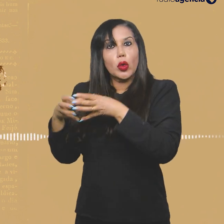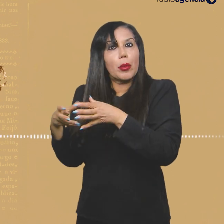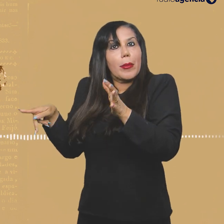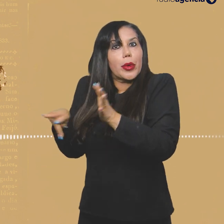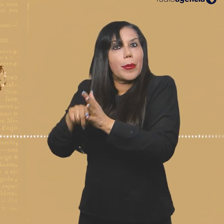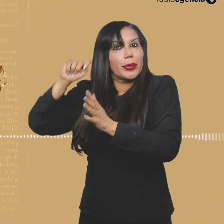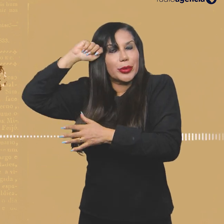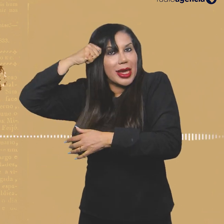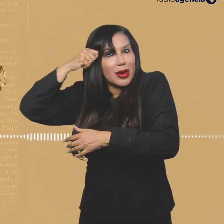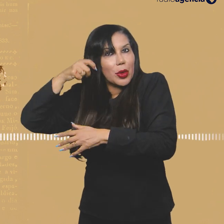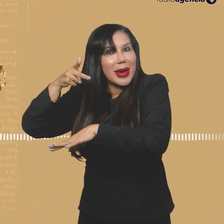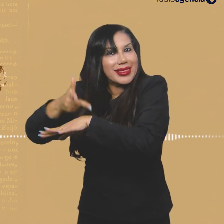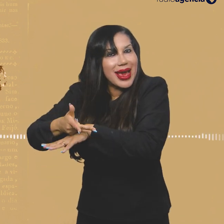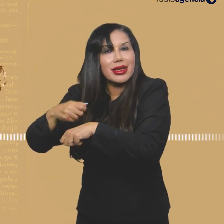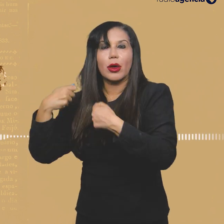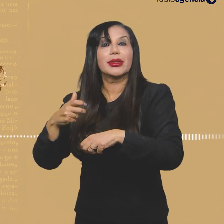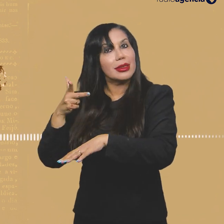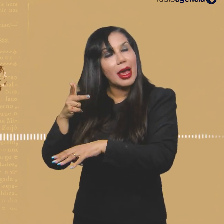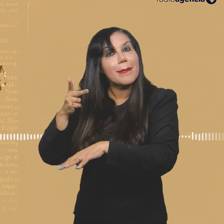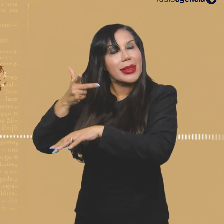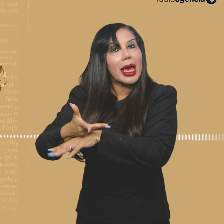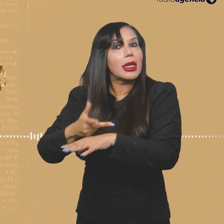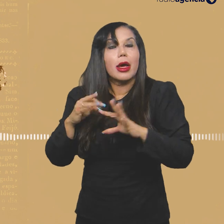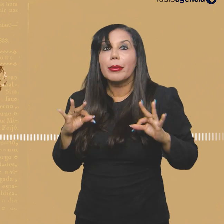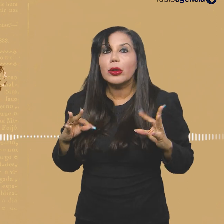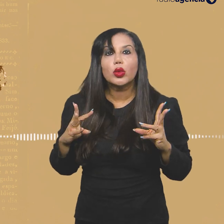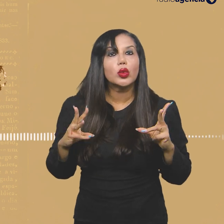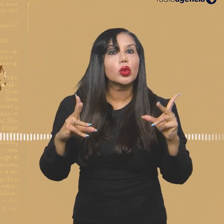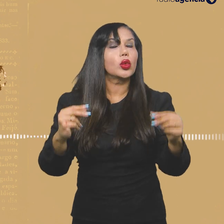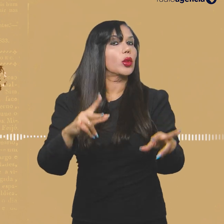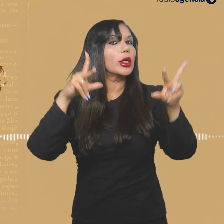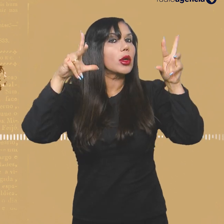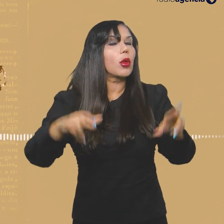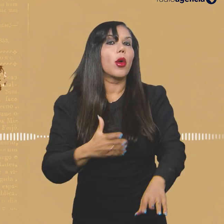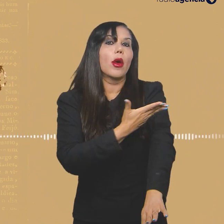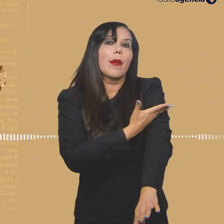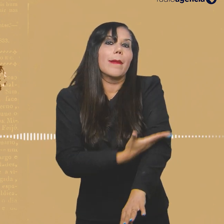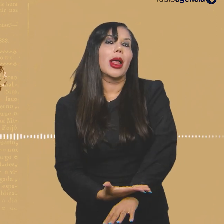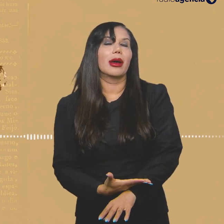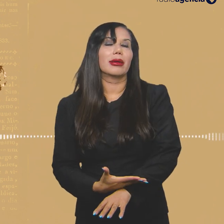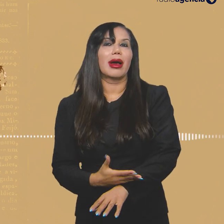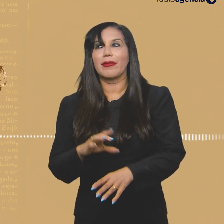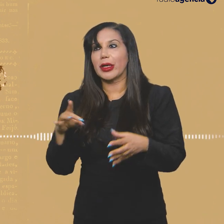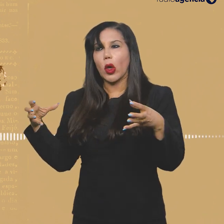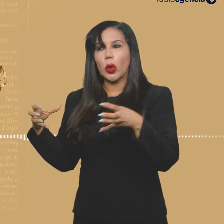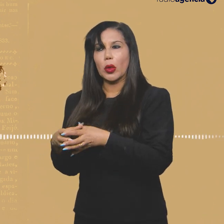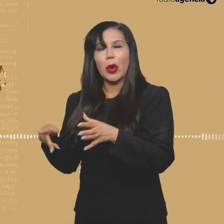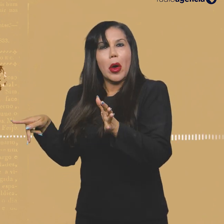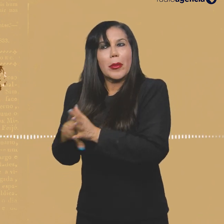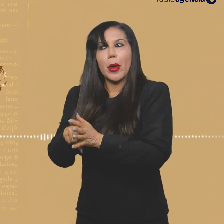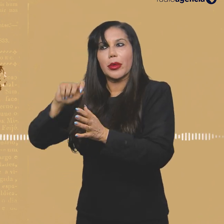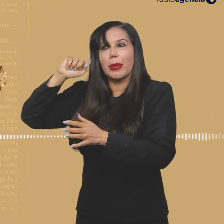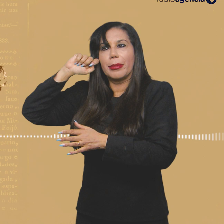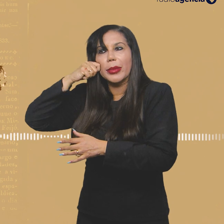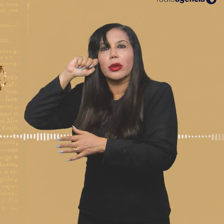cobertura. Eu acho que é pouco entender quem se propõe a fazer esse tipo de cobertura como algo completamente fichado.